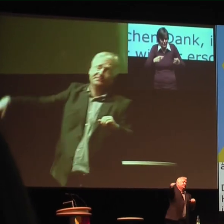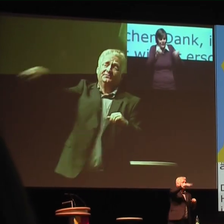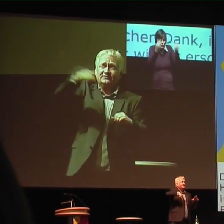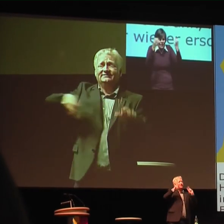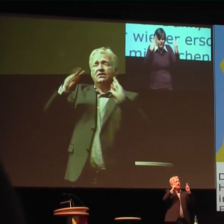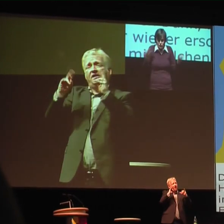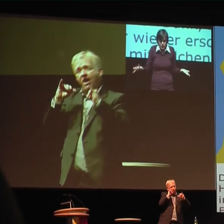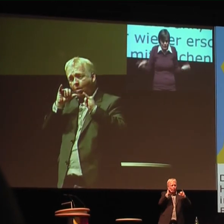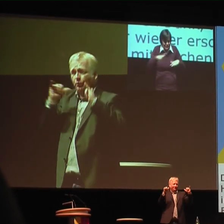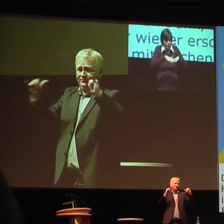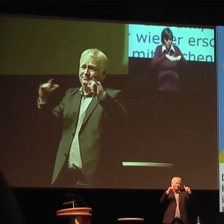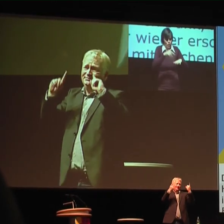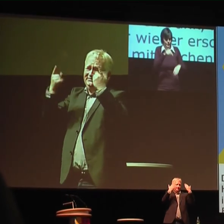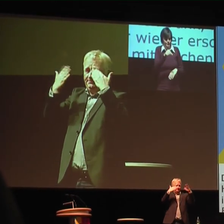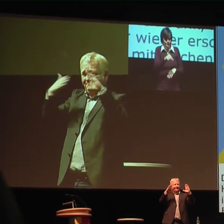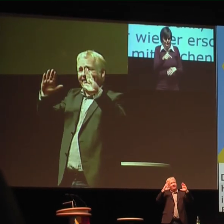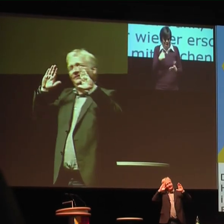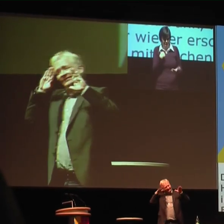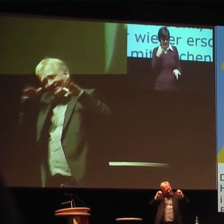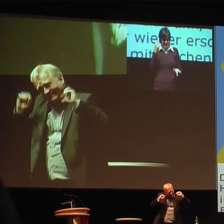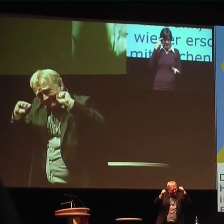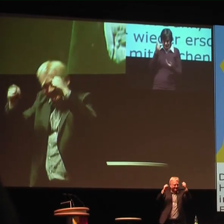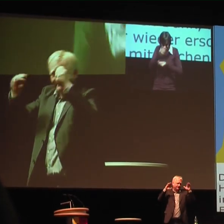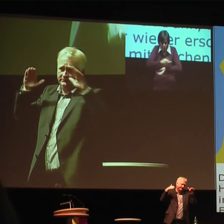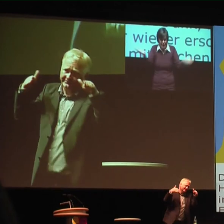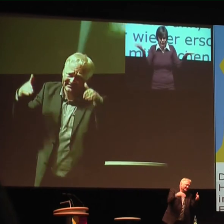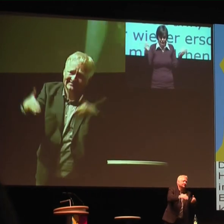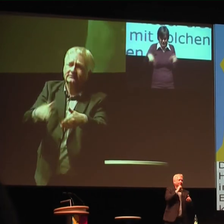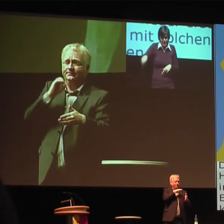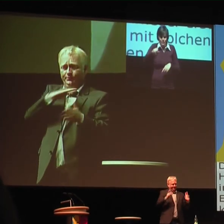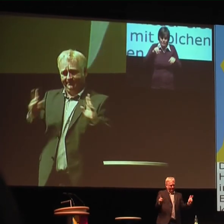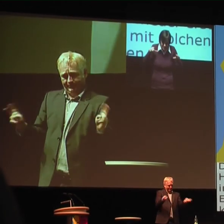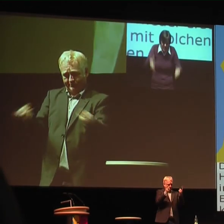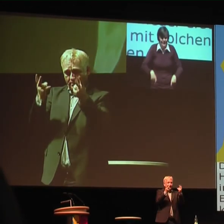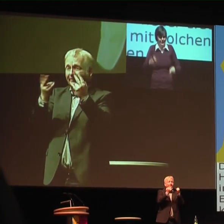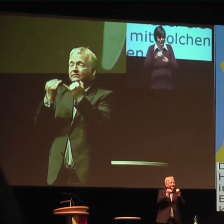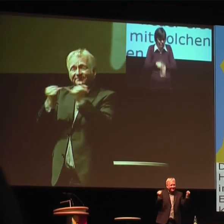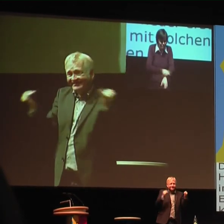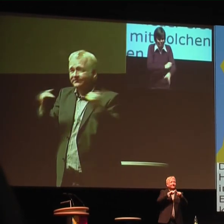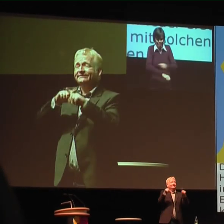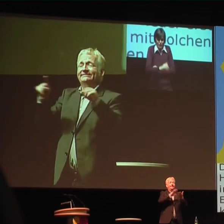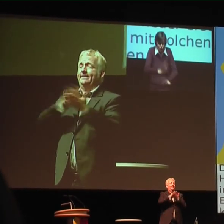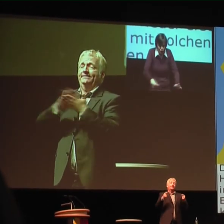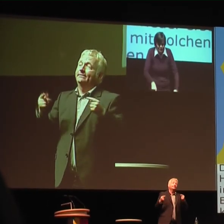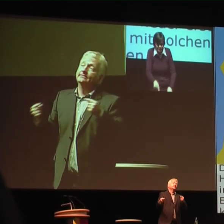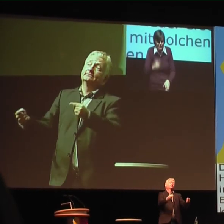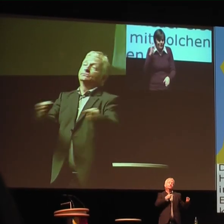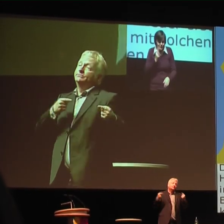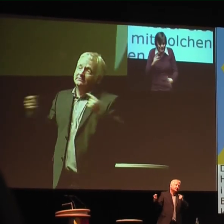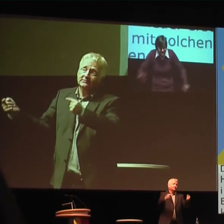gibt ganz viele Eltern mit gleichen Erfahrungen. Und man muss einfach gucken, dass wir uns wirklich tatsächlich auch um diese Eltern